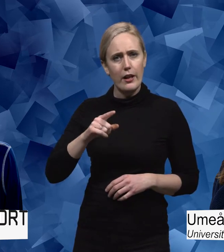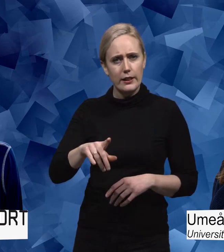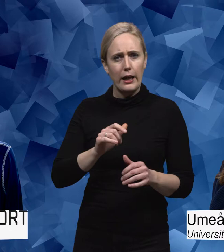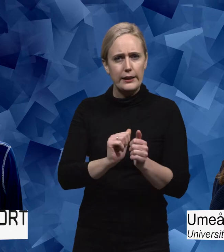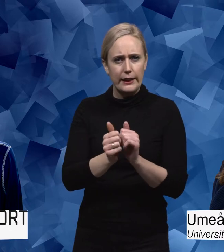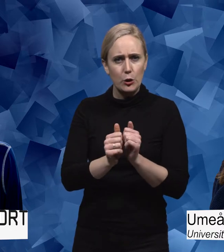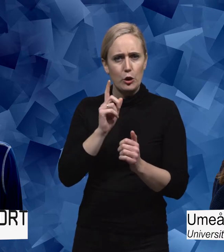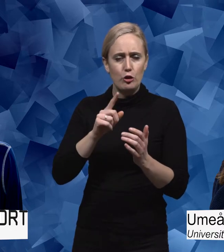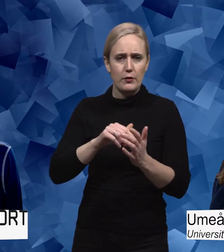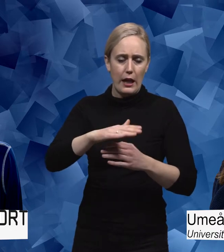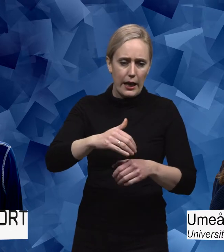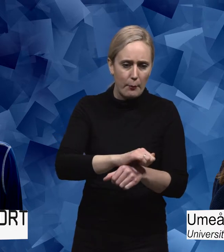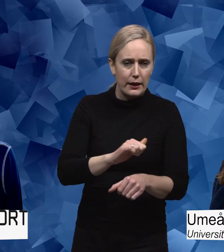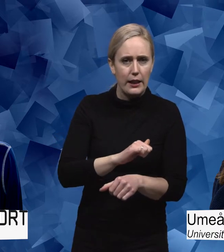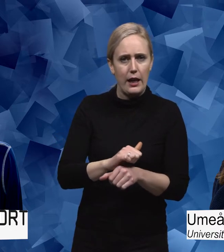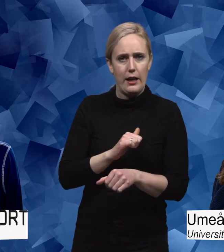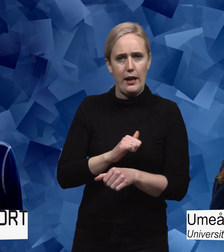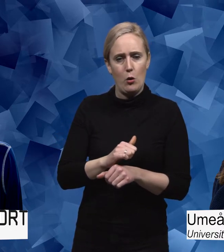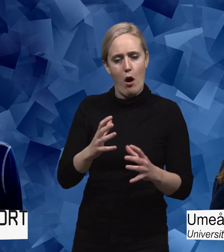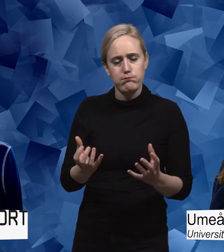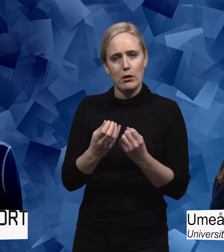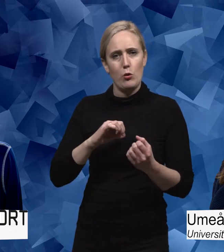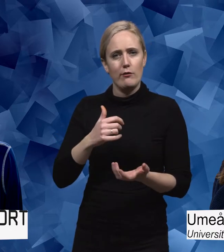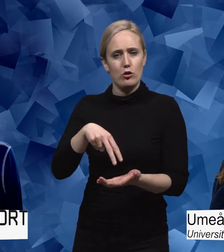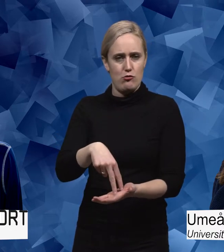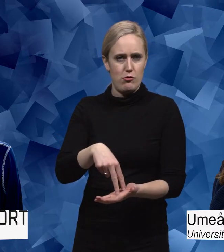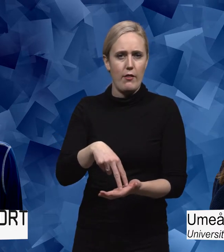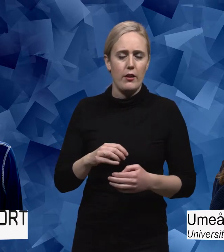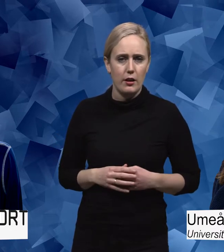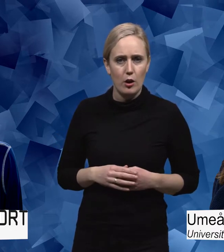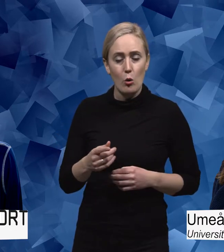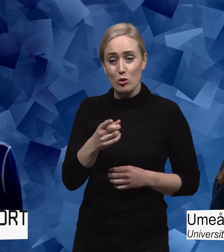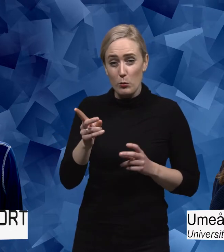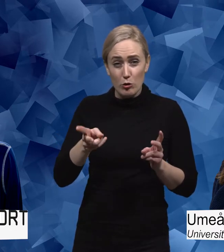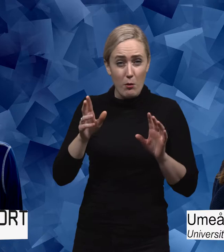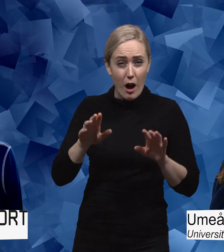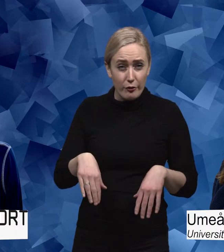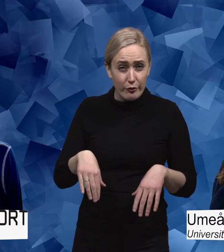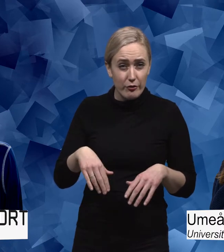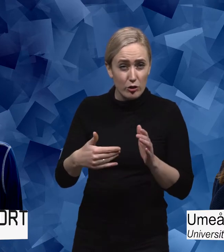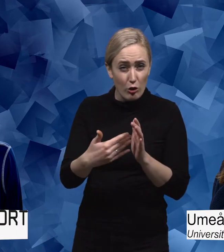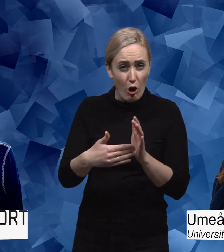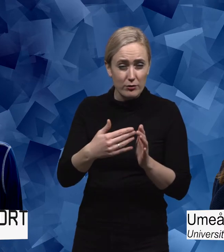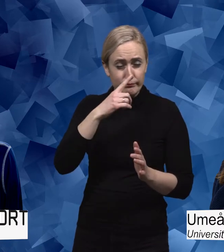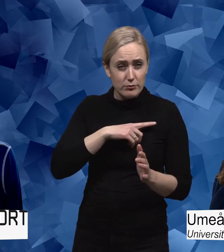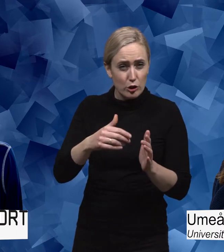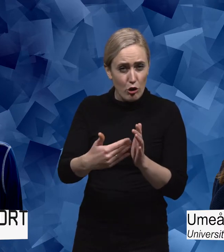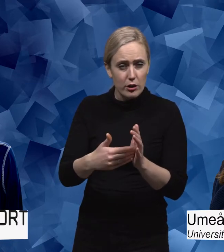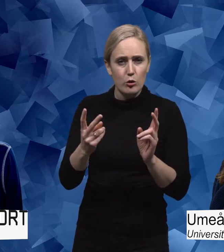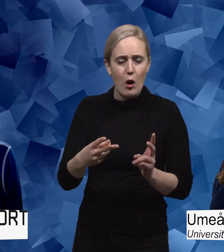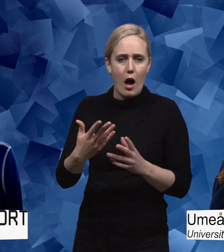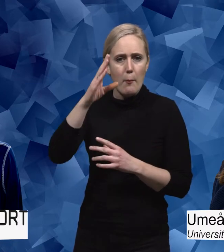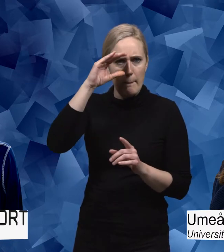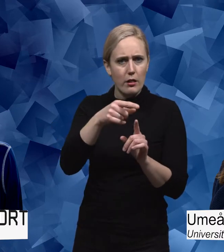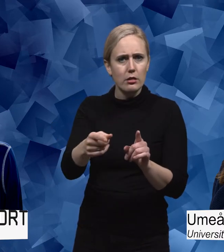och åstadkomma självständighet. Och de flesta som då hade någon form av skada eller fysisk funktionsnedsättning, det var ju män. Så